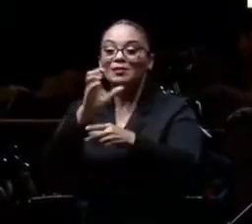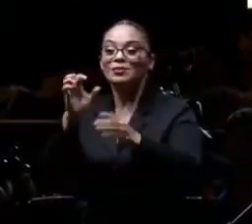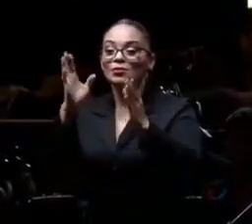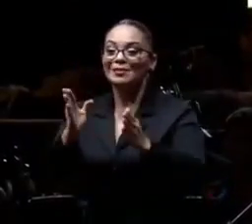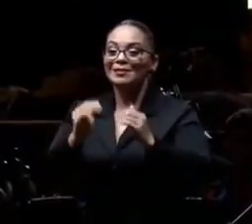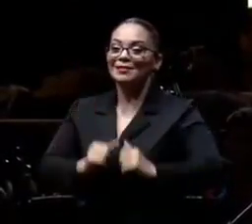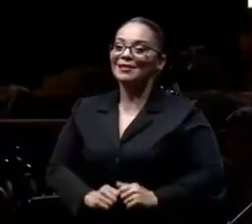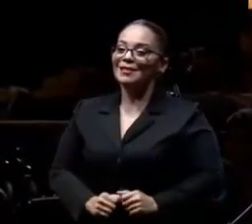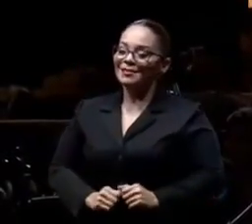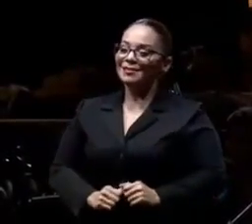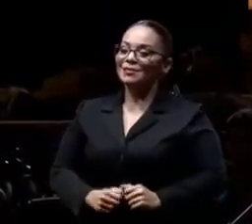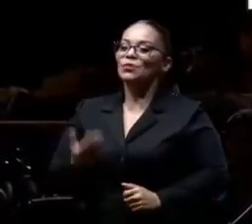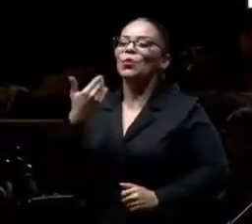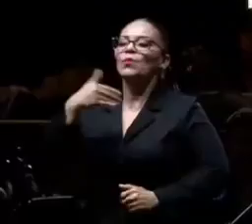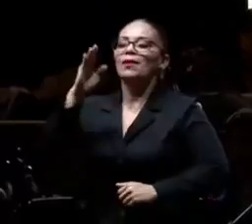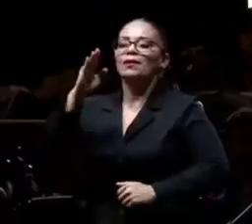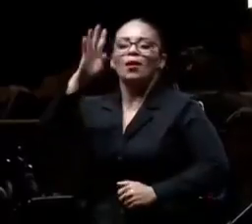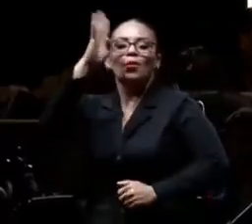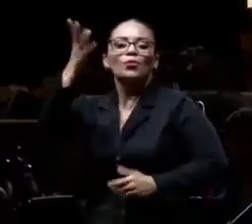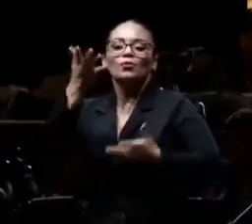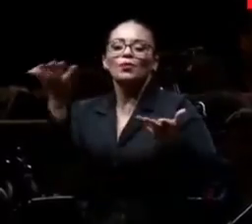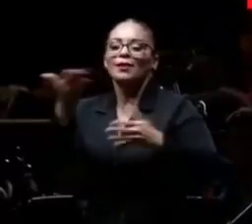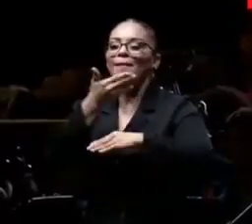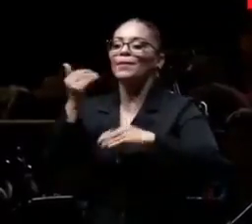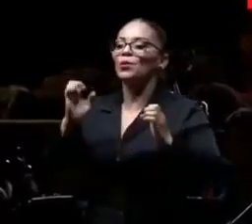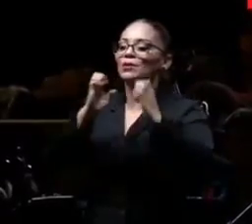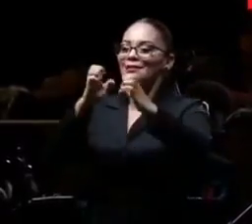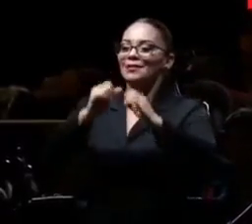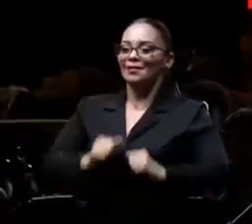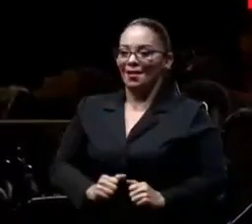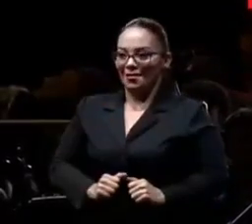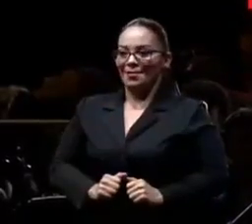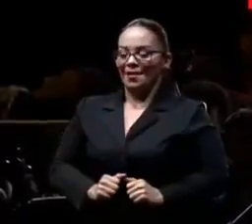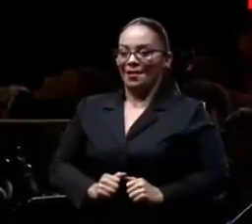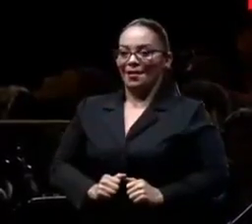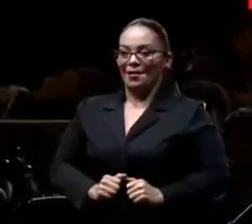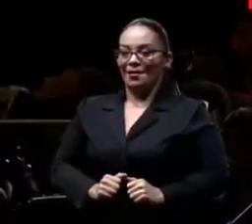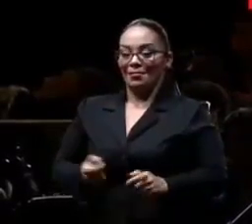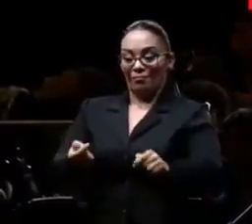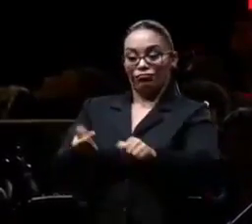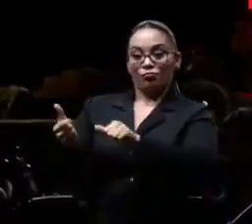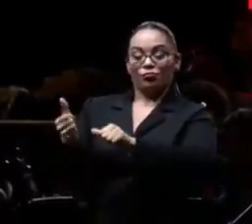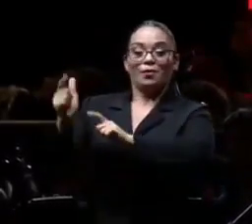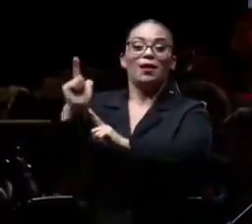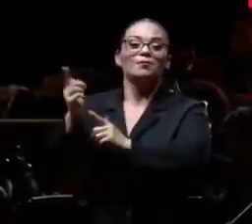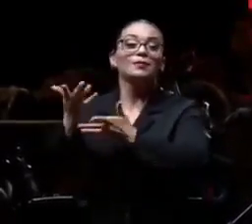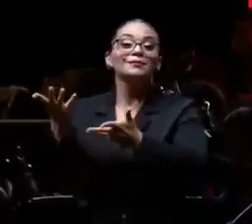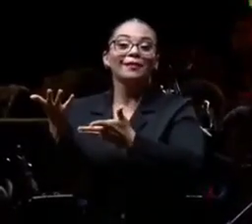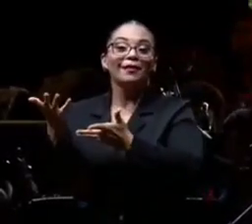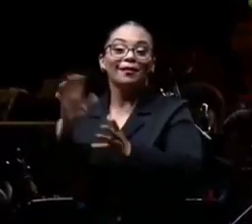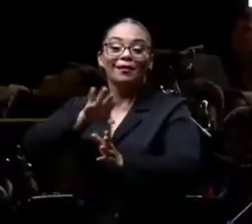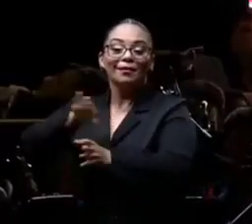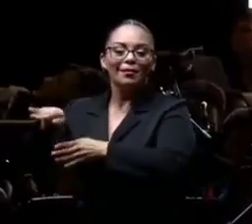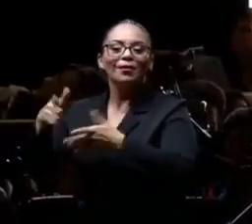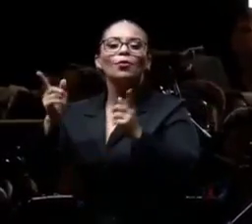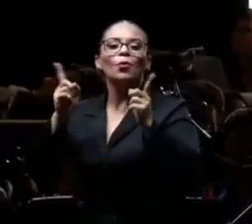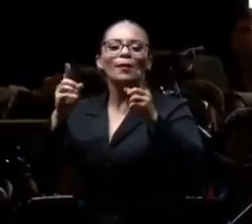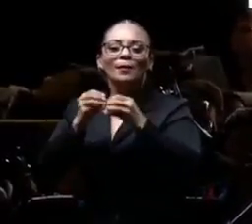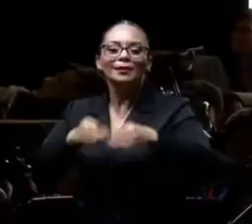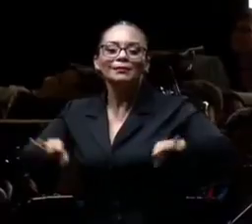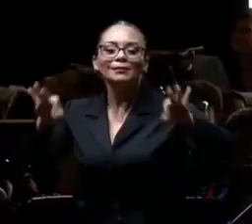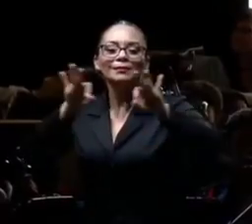Se nos hubiera ocurrido que la mejor estrategia de desarme, son los brazos abiertos de un niño